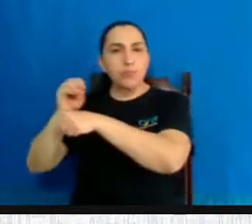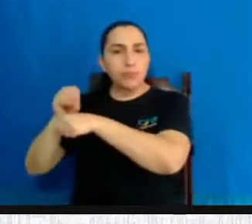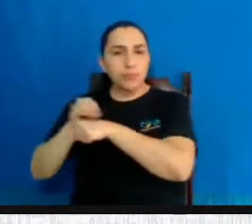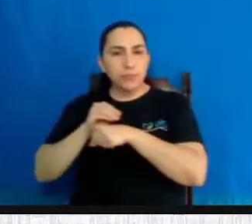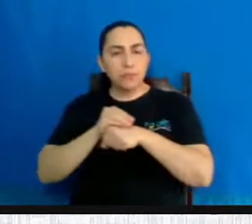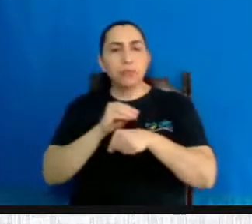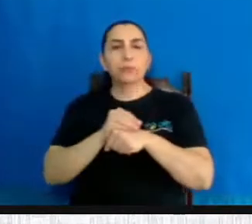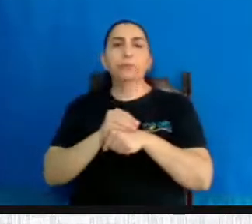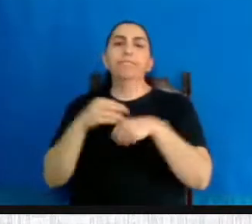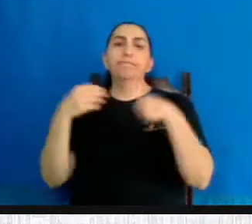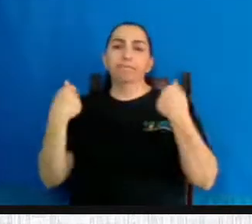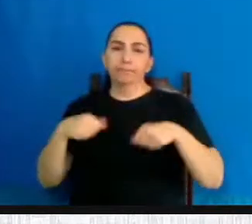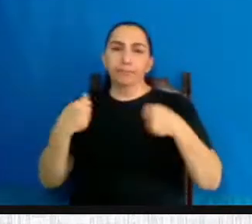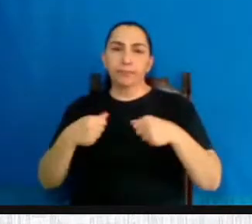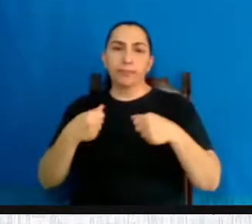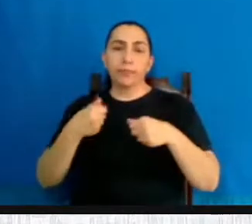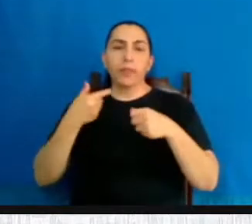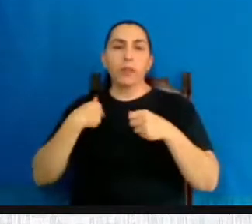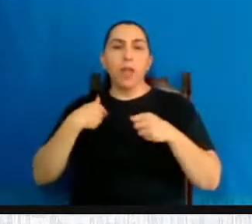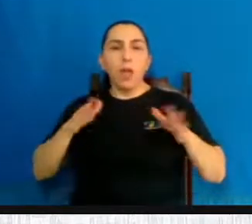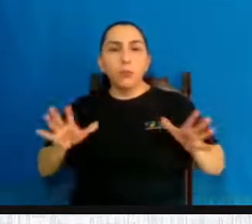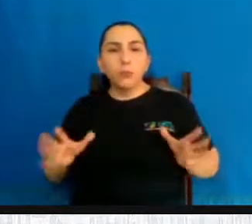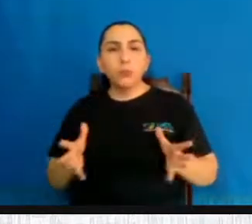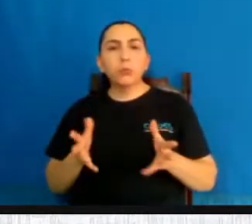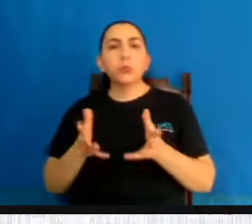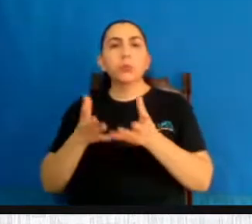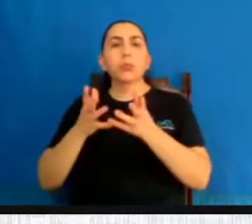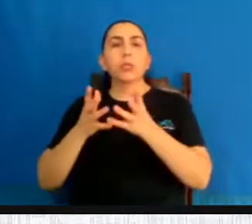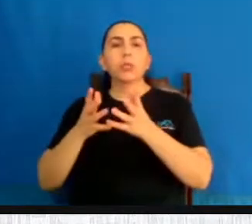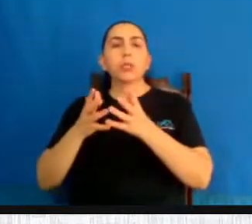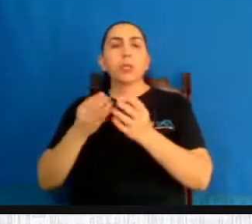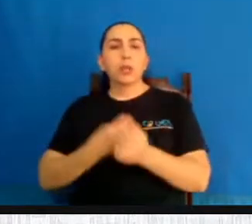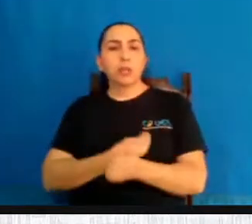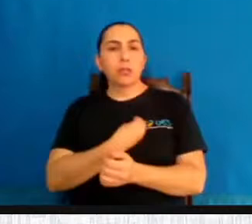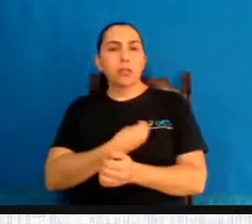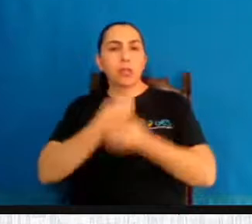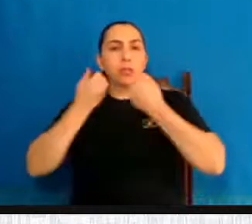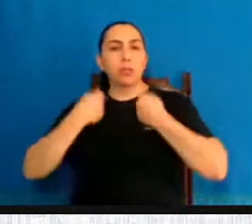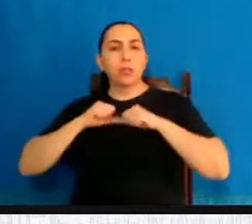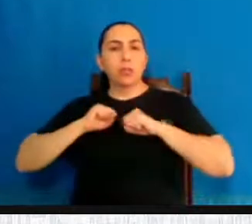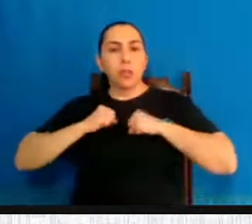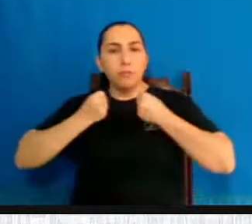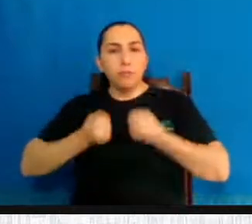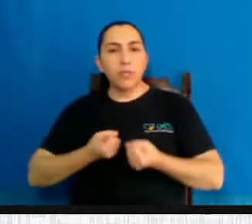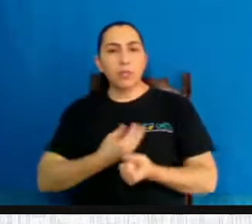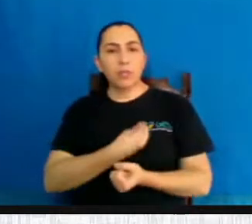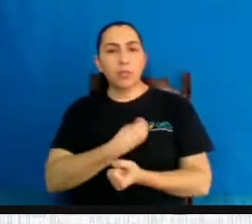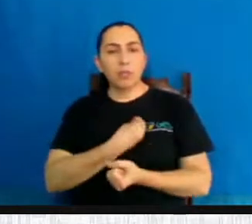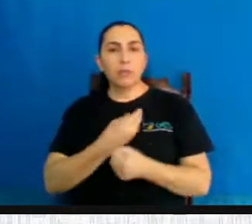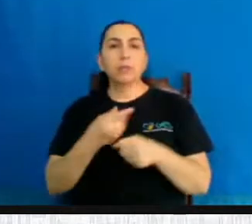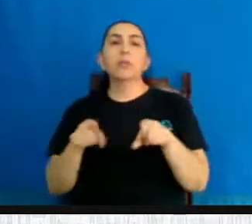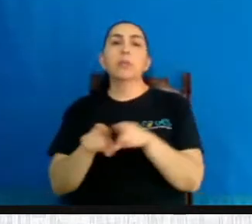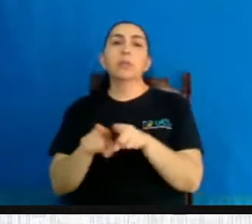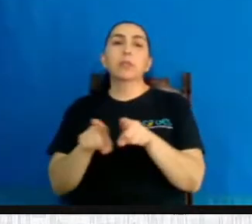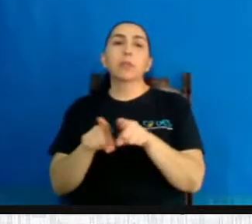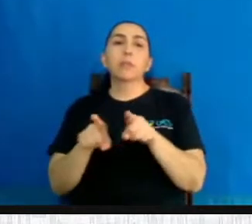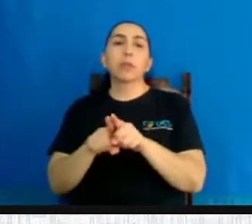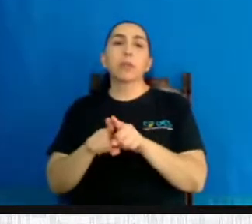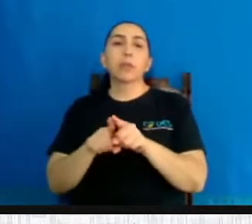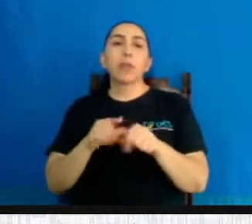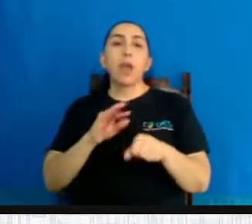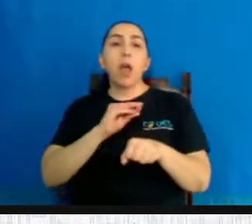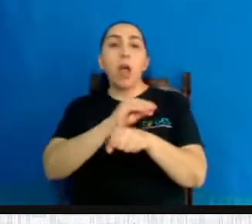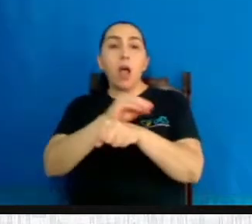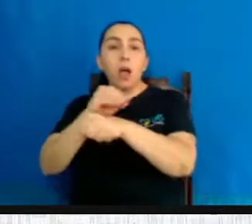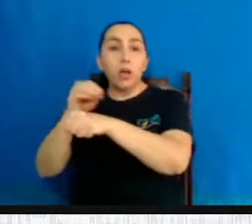ajudando os movimentos em defesa da vida, as instituições, porque a gente tem também instituições de amparo, as gestantes, que às